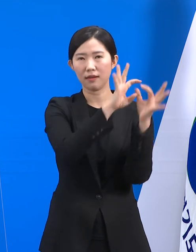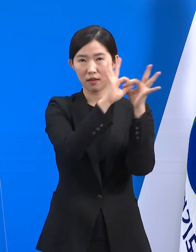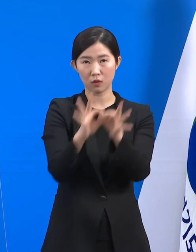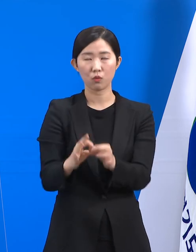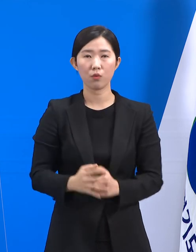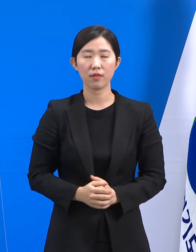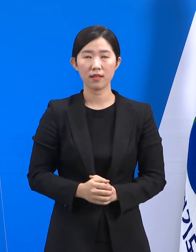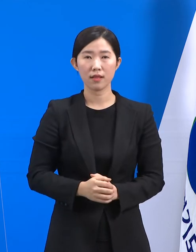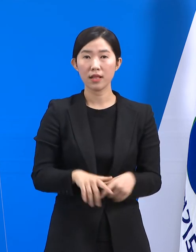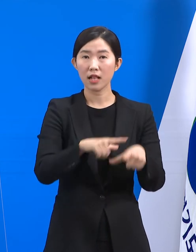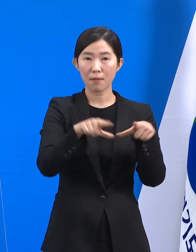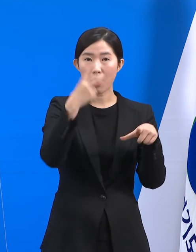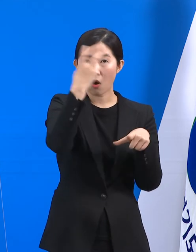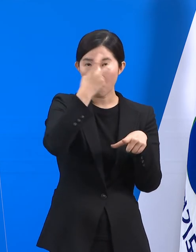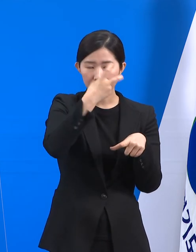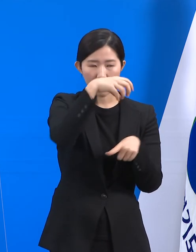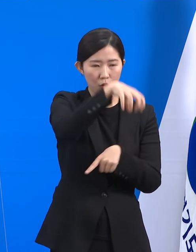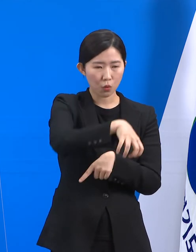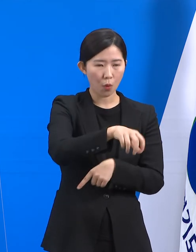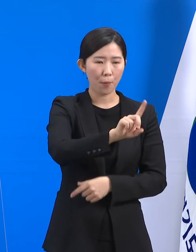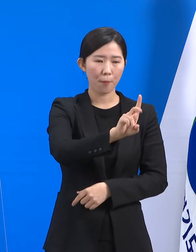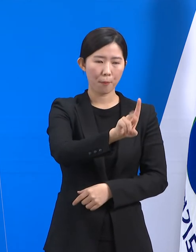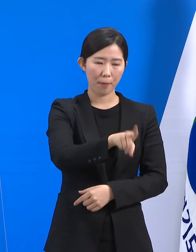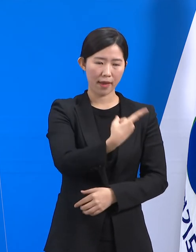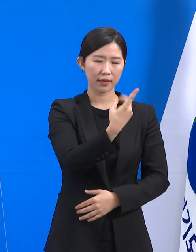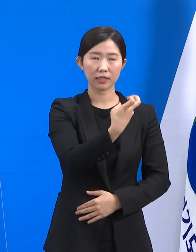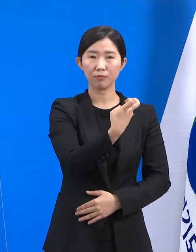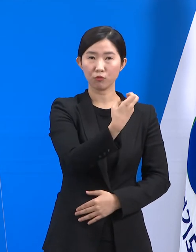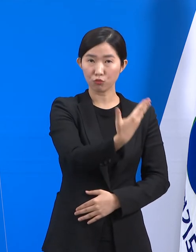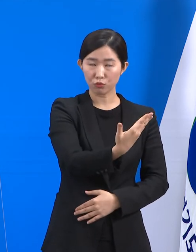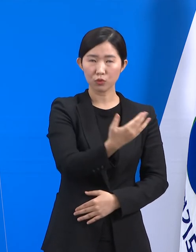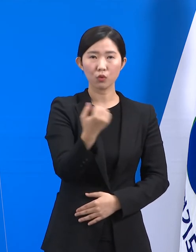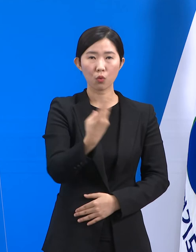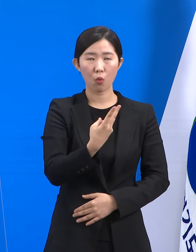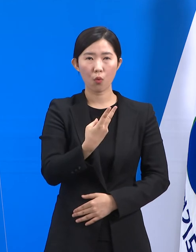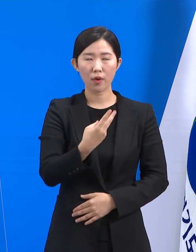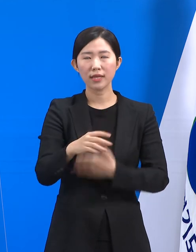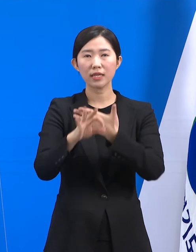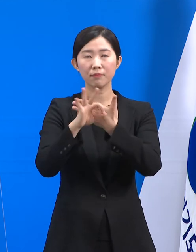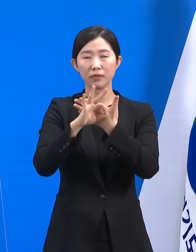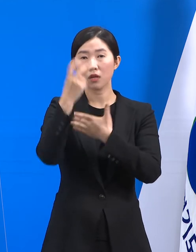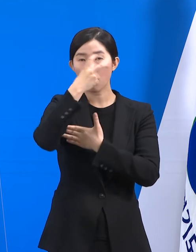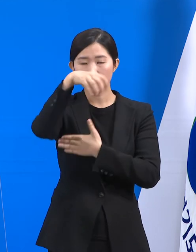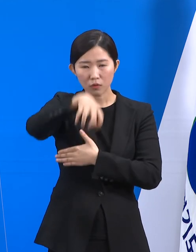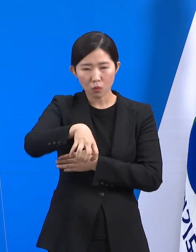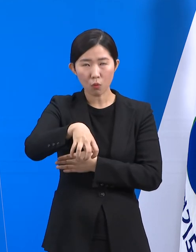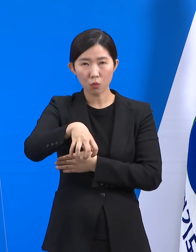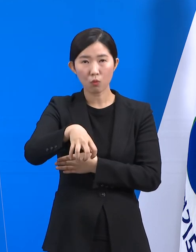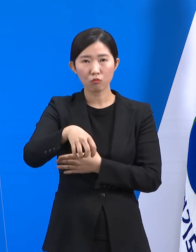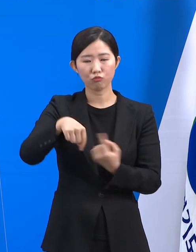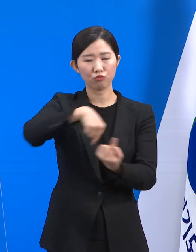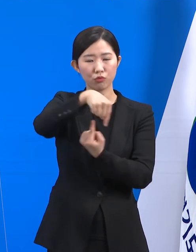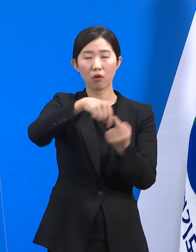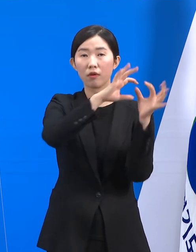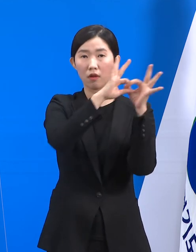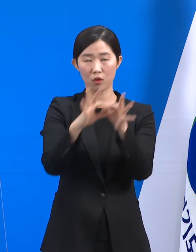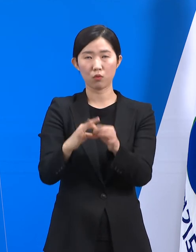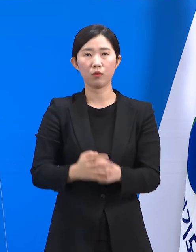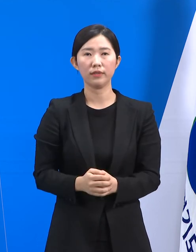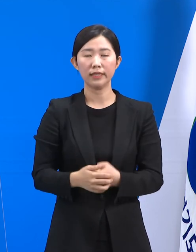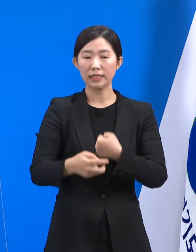임시선별검사소는 상시 운영되며 경기도 감염병 전담병원과 응급의료기관,